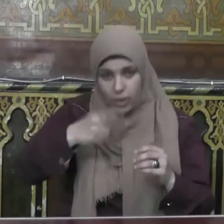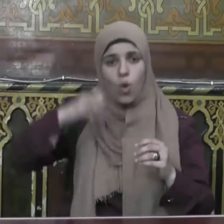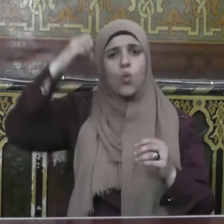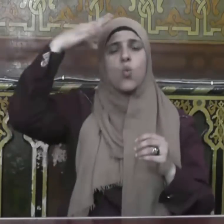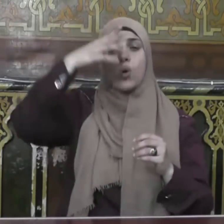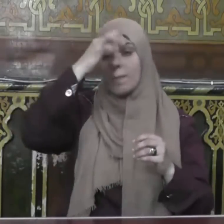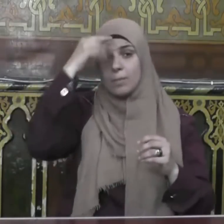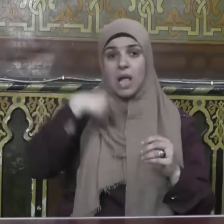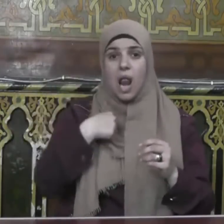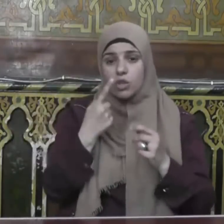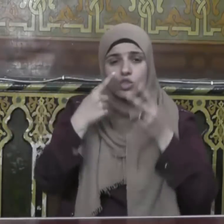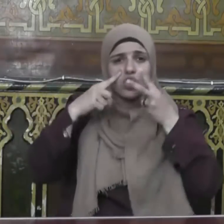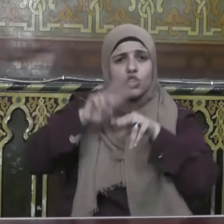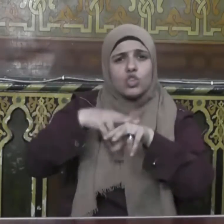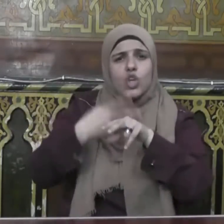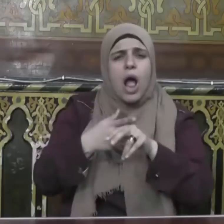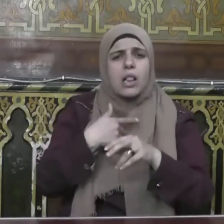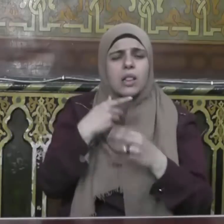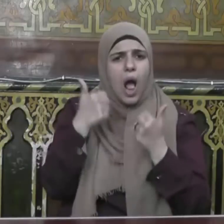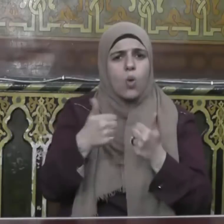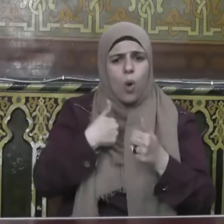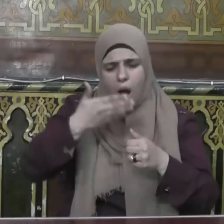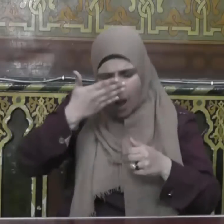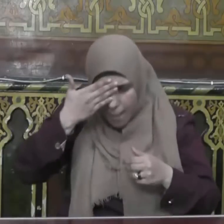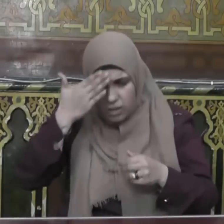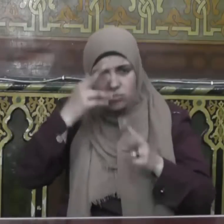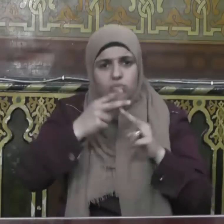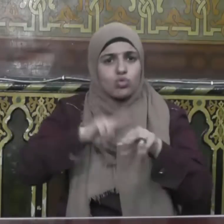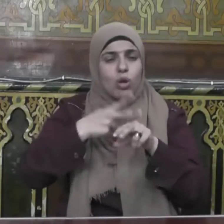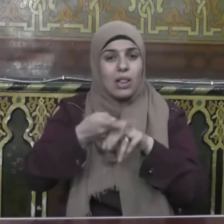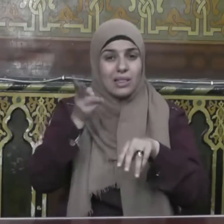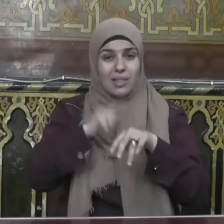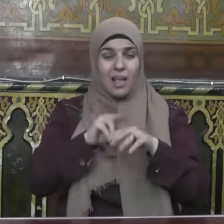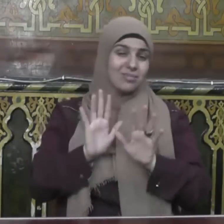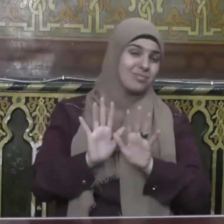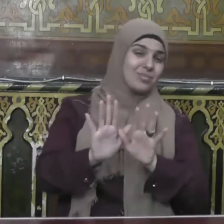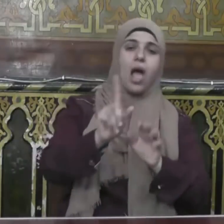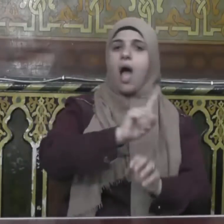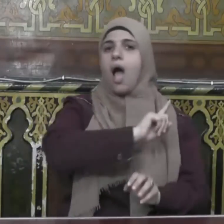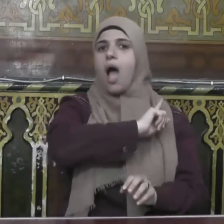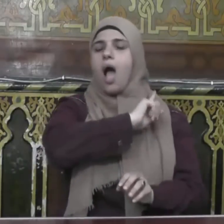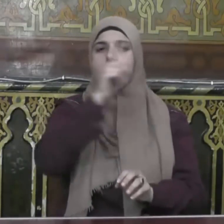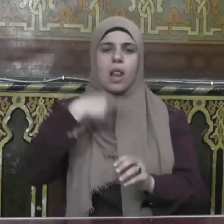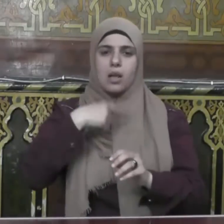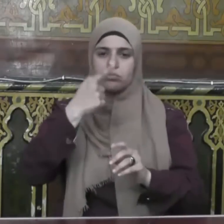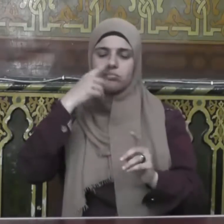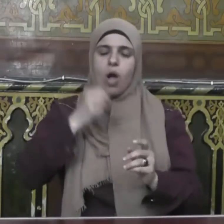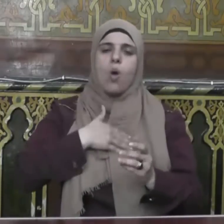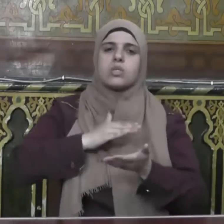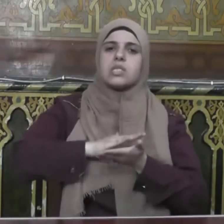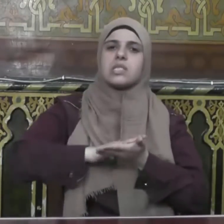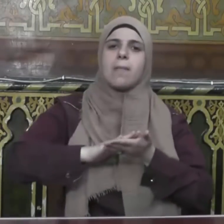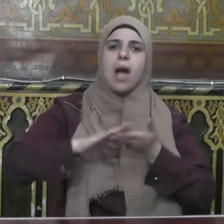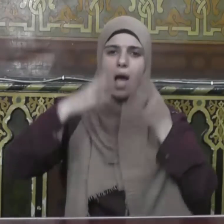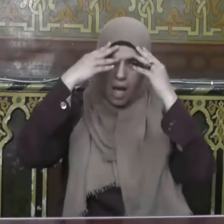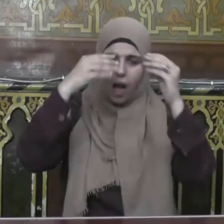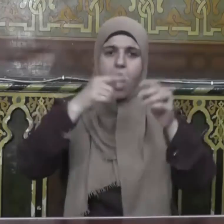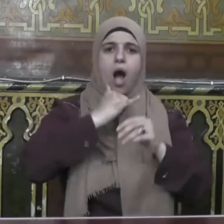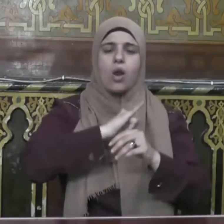حلاوة الإيمان ولذة العبادة لا يمكن أن يعرف إلا السماحة واليسر وحسن